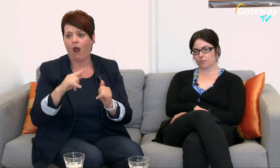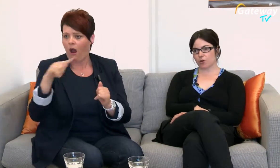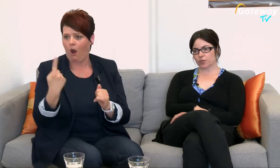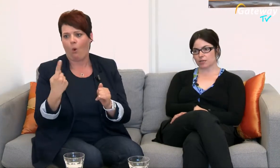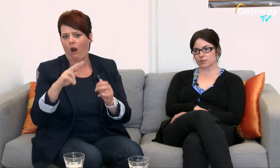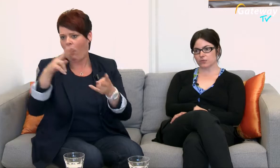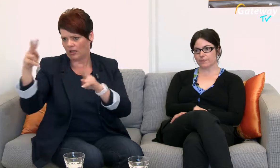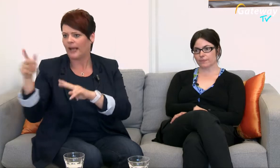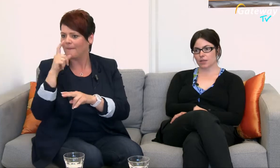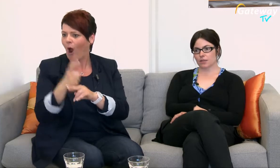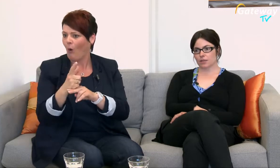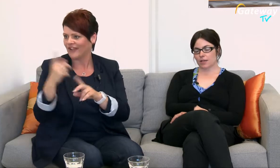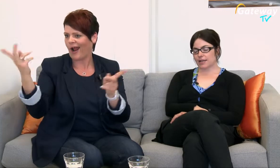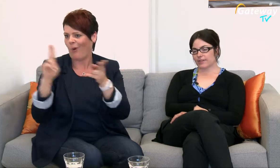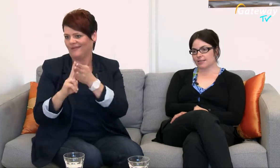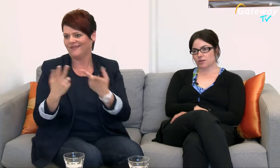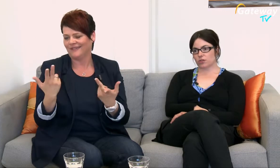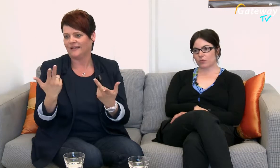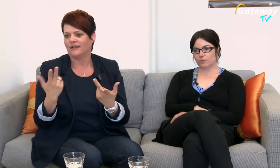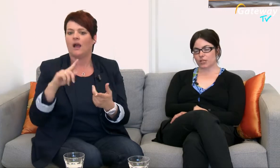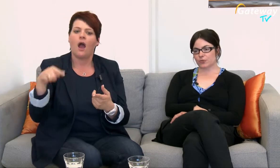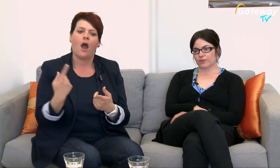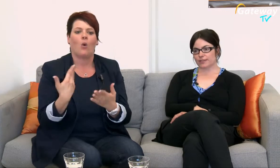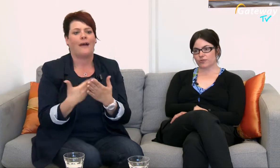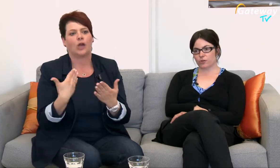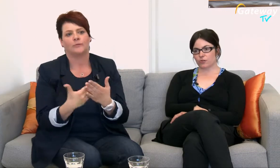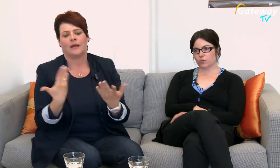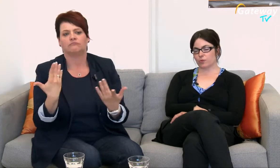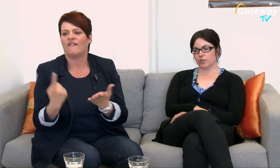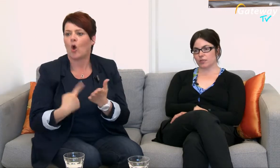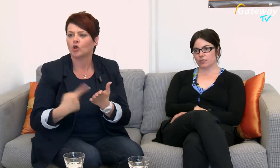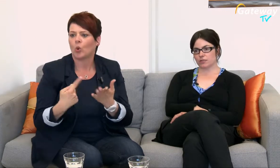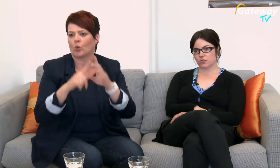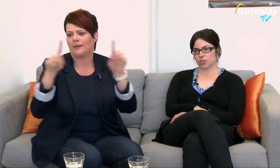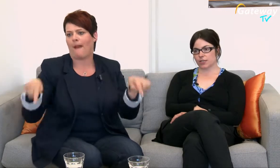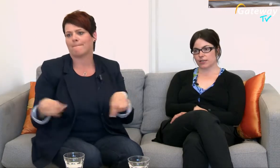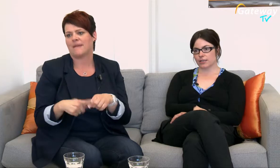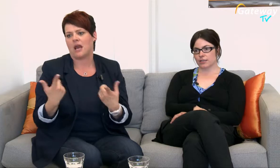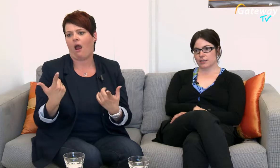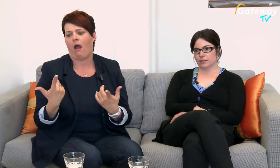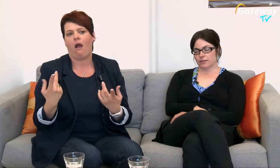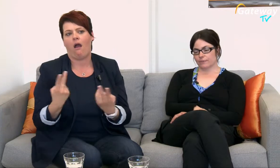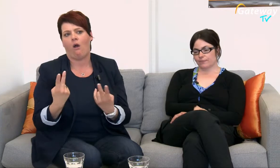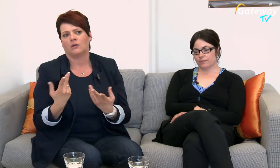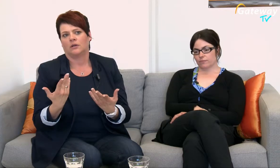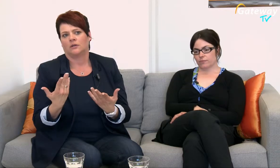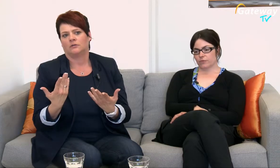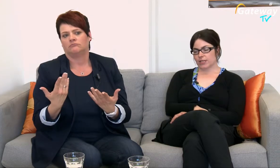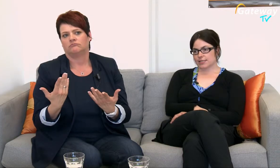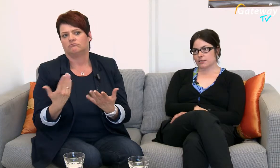Beauftragten zusammen Gerade wenn es auch darum geht, beispielsweise ein Forderungspapier zu erstellen Weil das